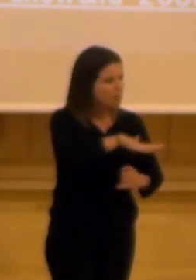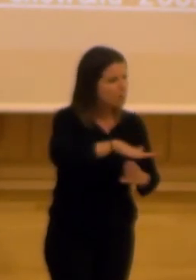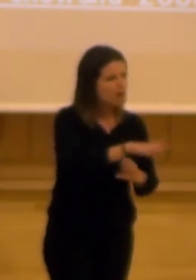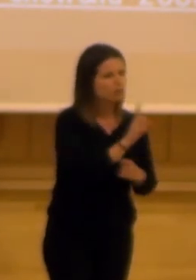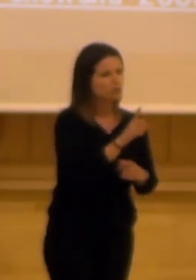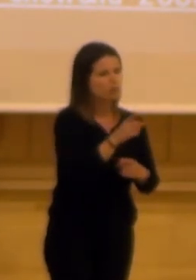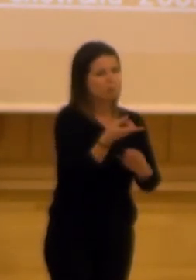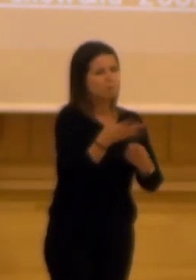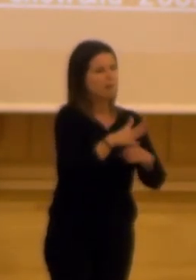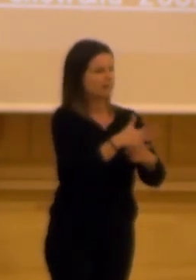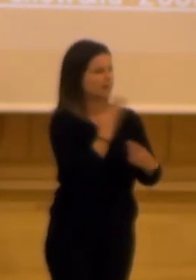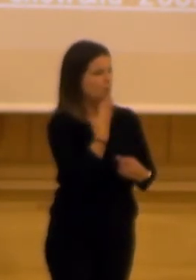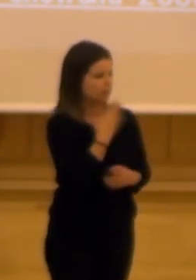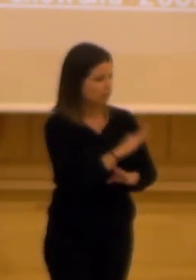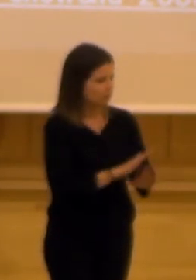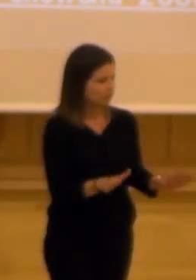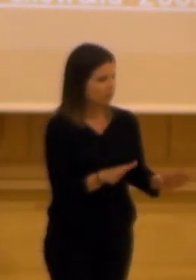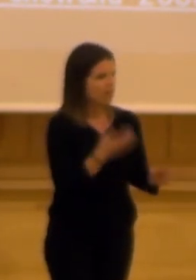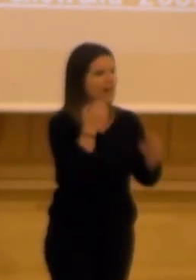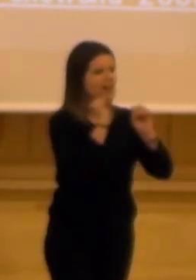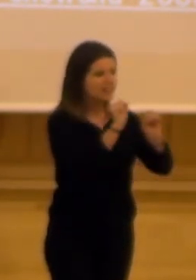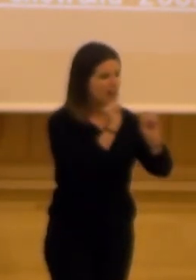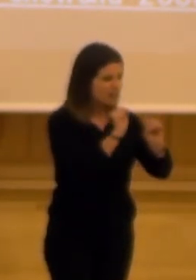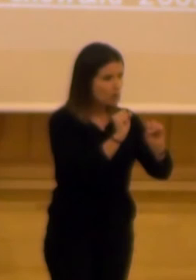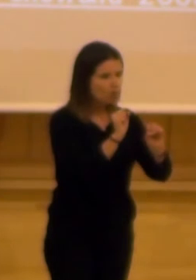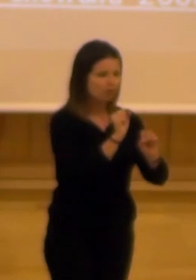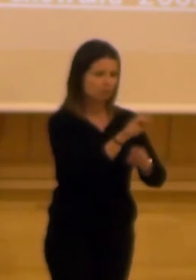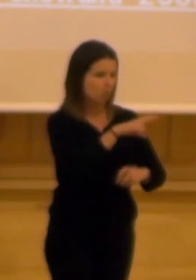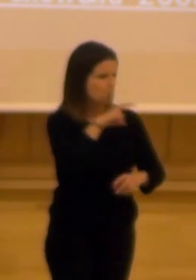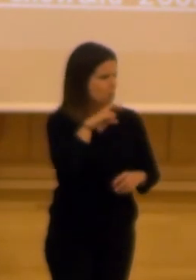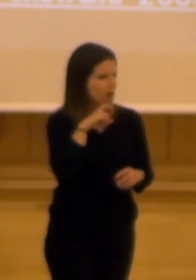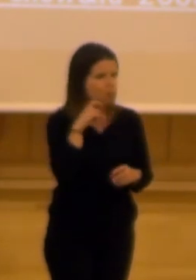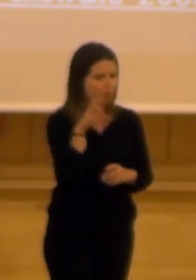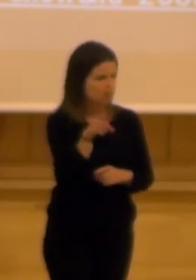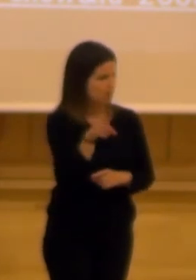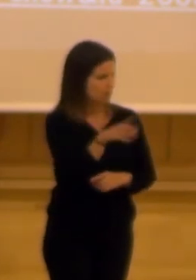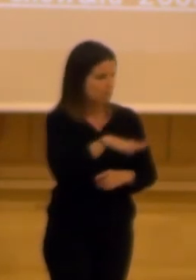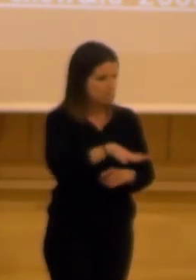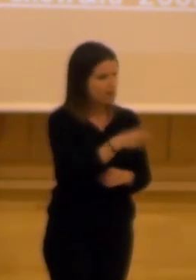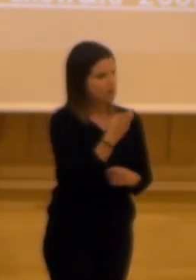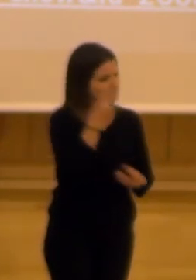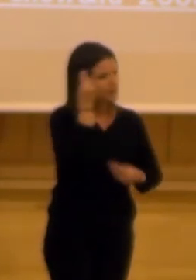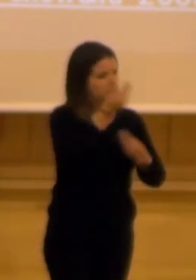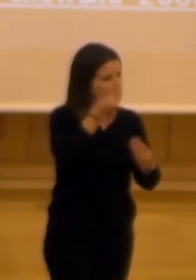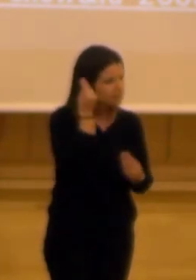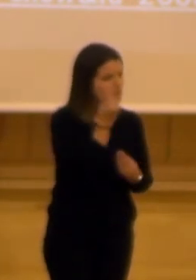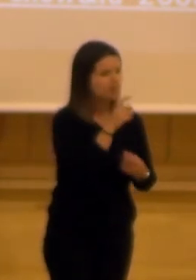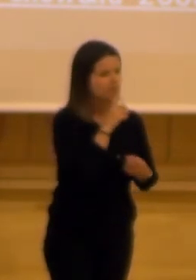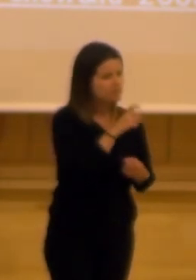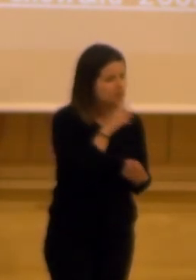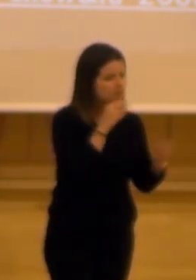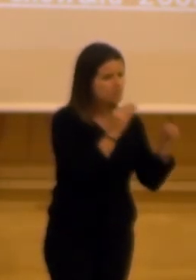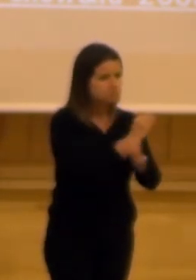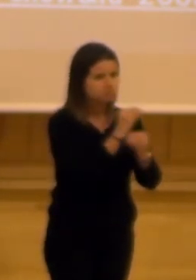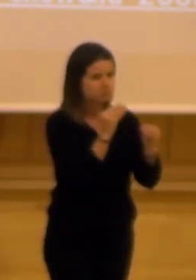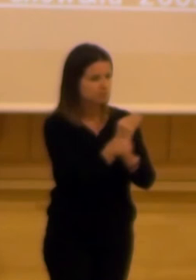parque temático el realejo una auténtica joya este barrio hay que pensar sobre esa difícil